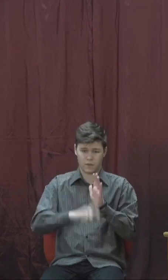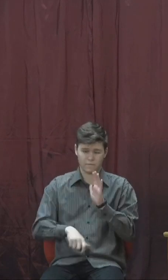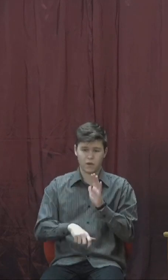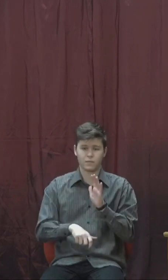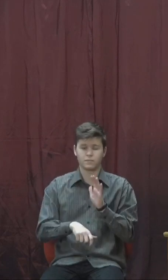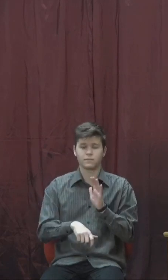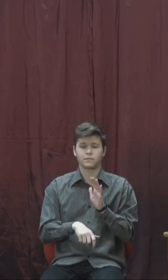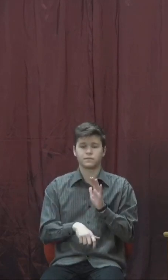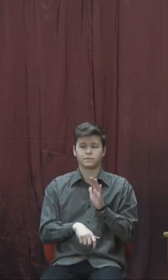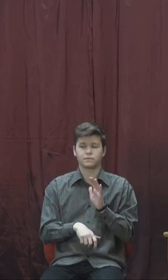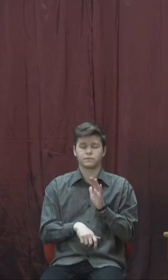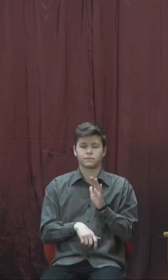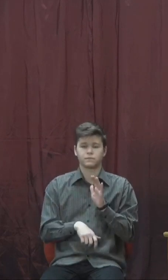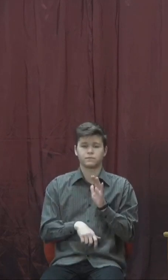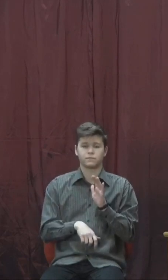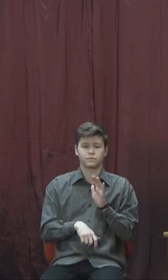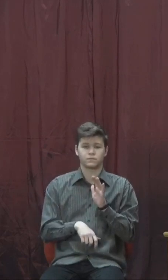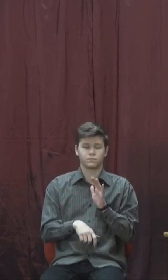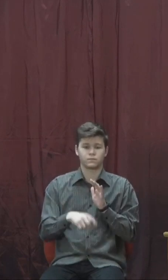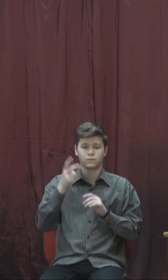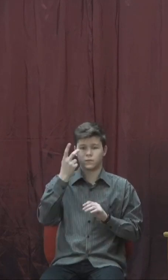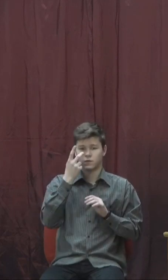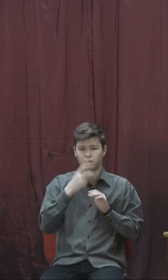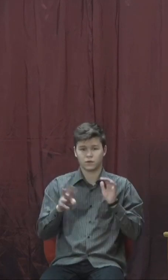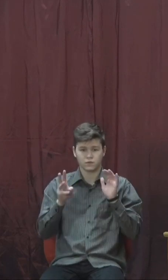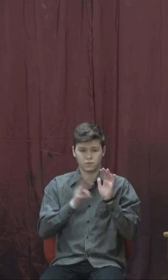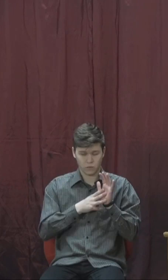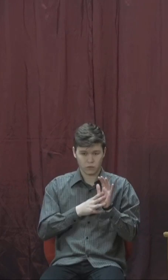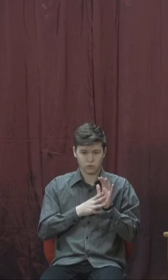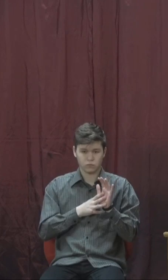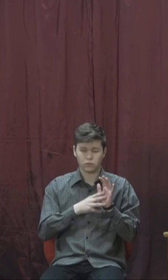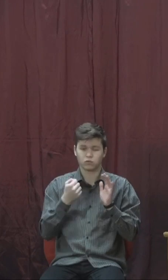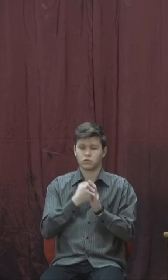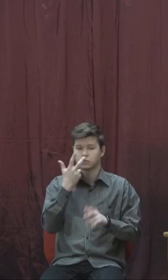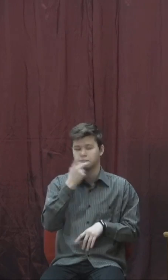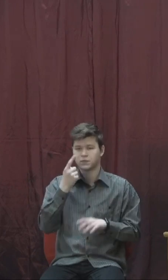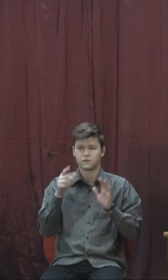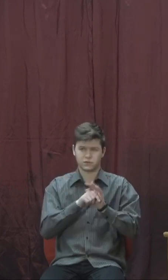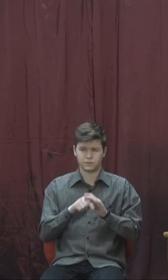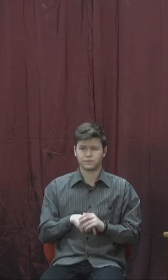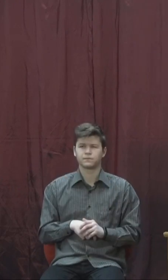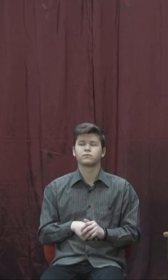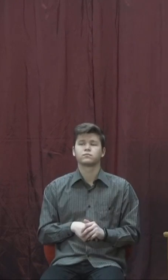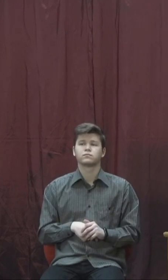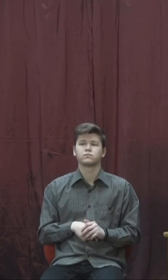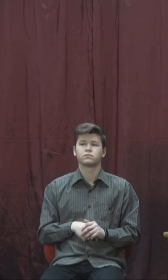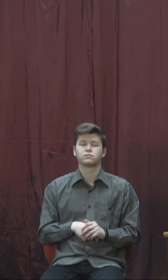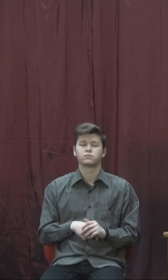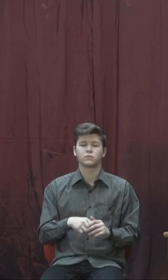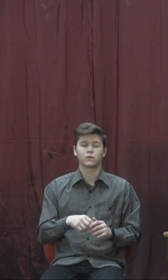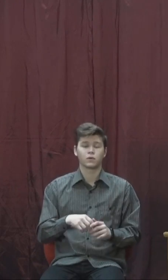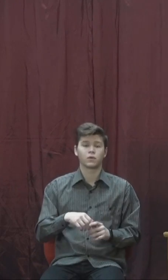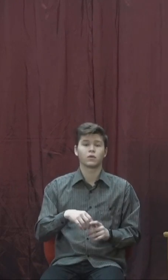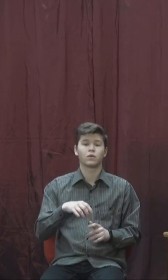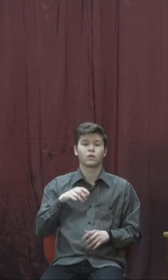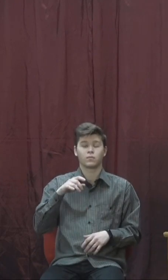Книга пророка Ісаїї, 40-й розділ, 28-й по 31-й вірш. Пороки пише.